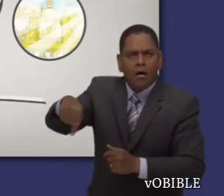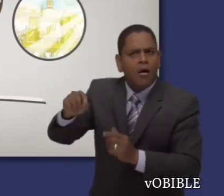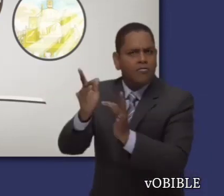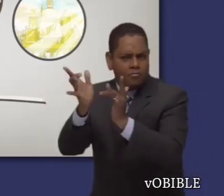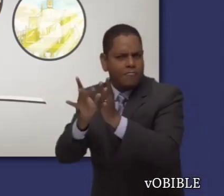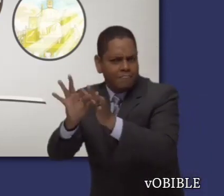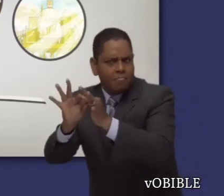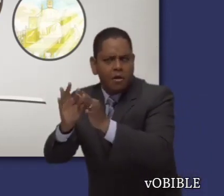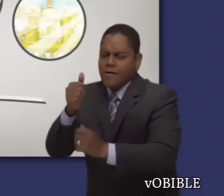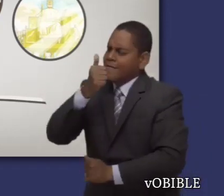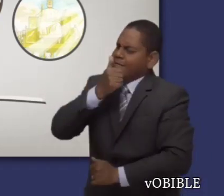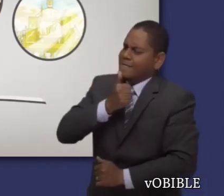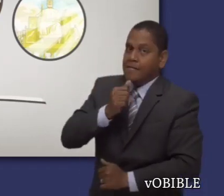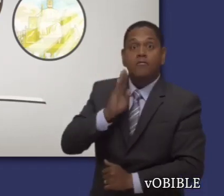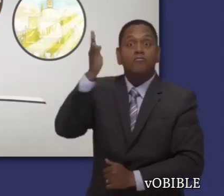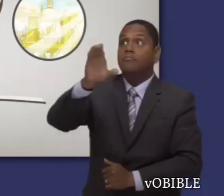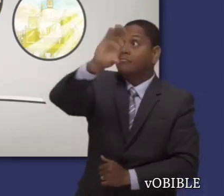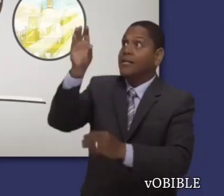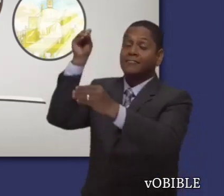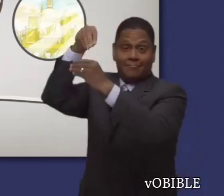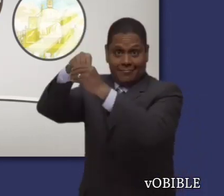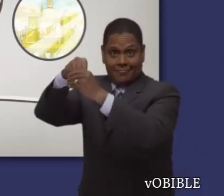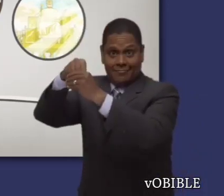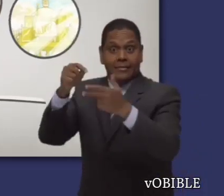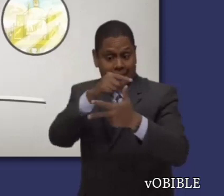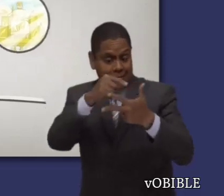tendrán el honor de heredar el reino de Dios.